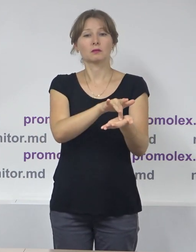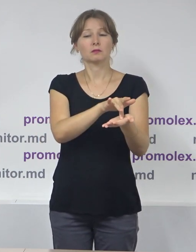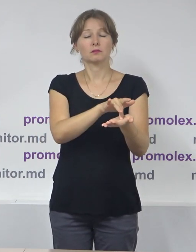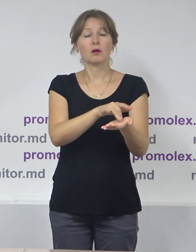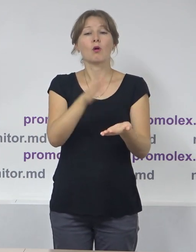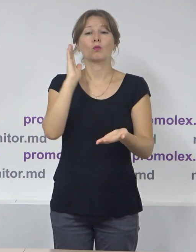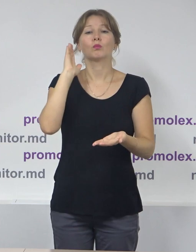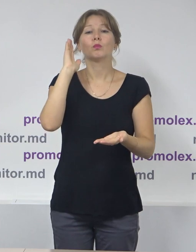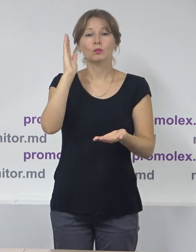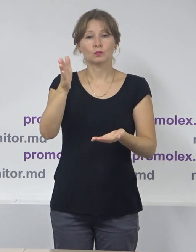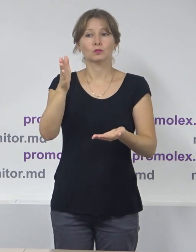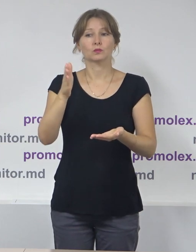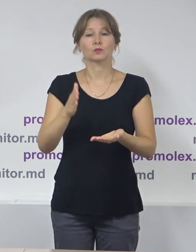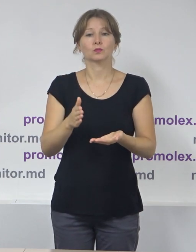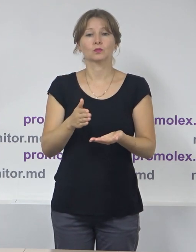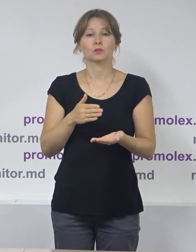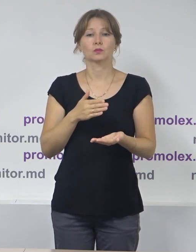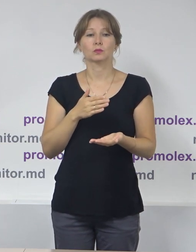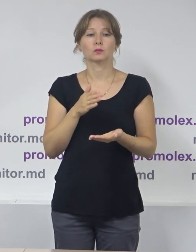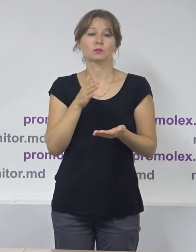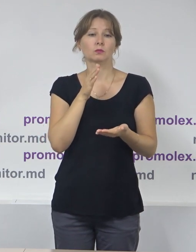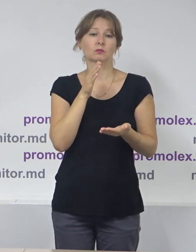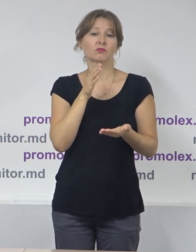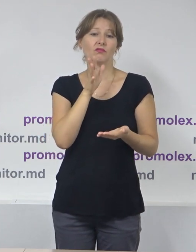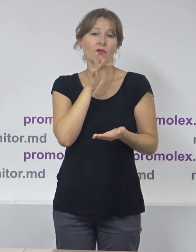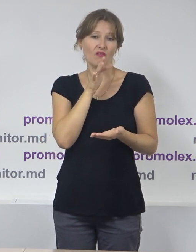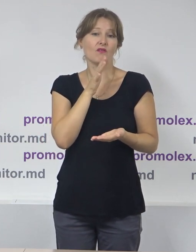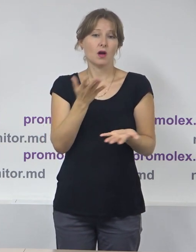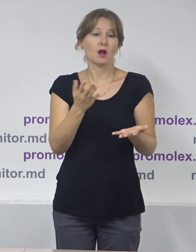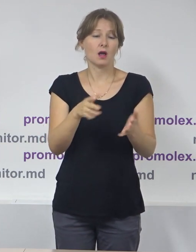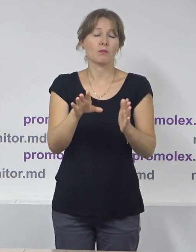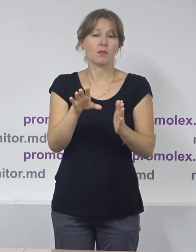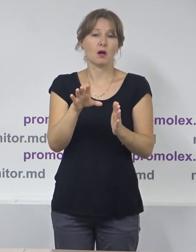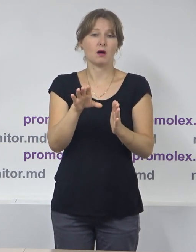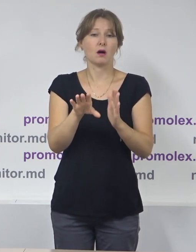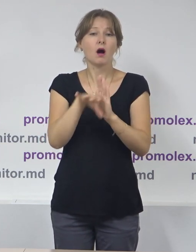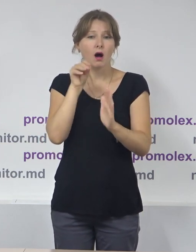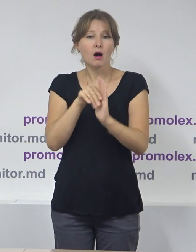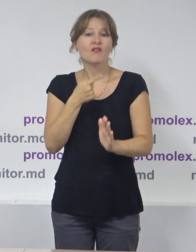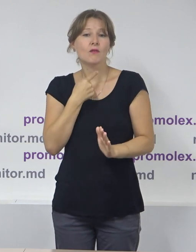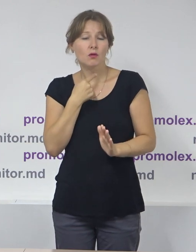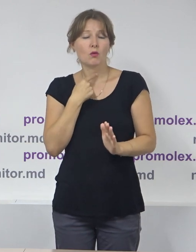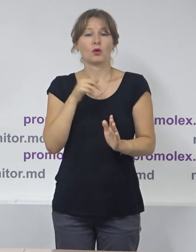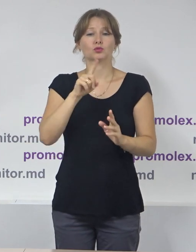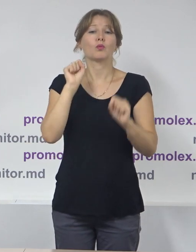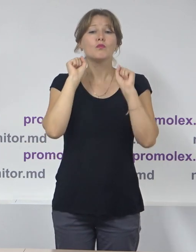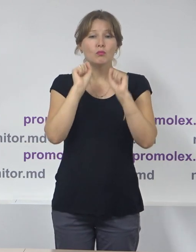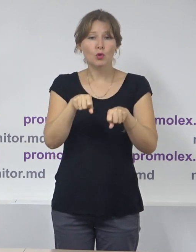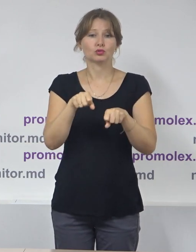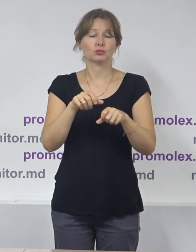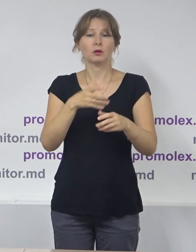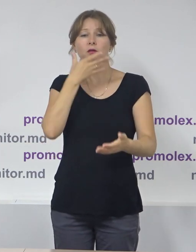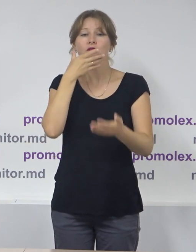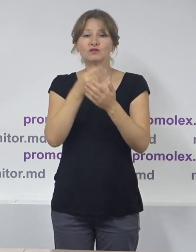vom avea în acest scrutin, sau vor avea dreptul de a se implica în aceste alegeri, de a înainta candidați 60